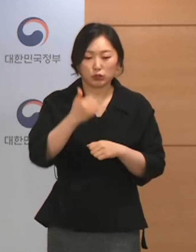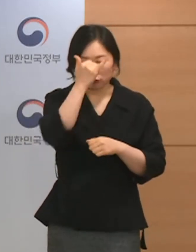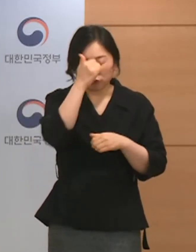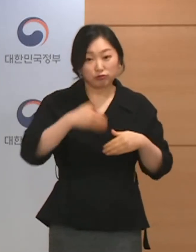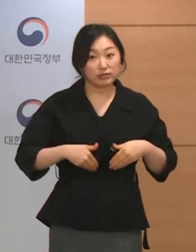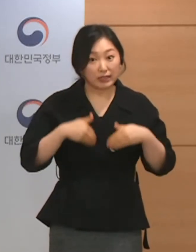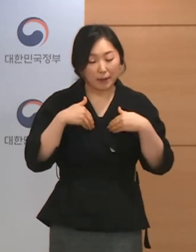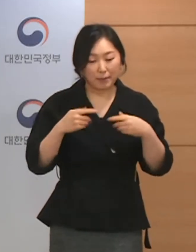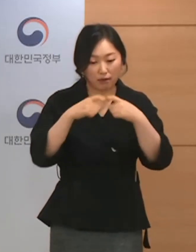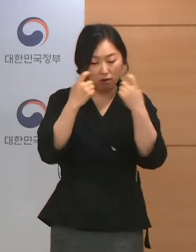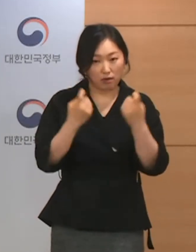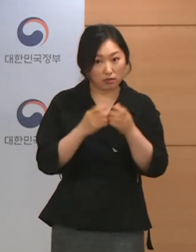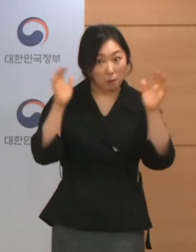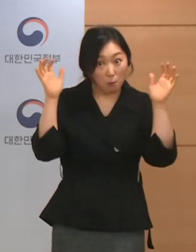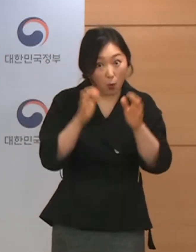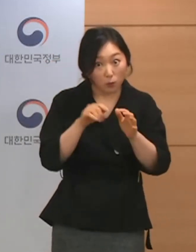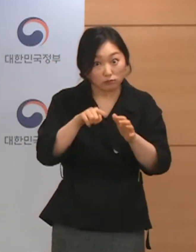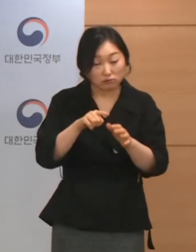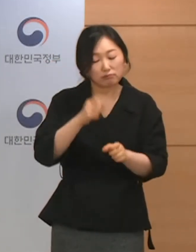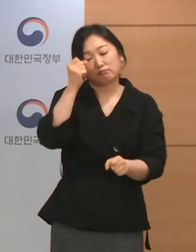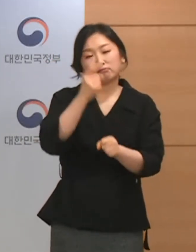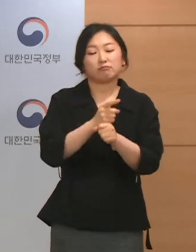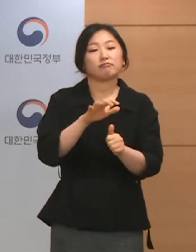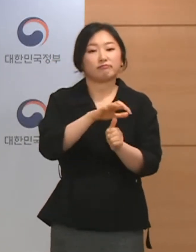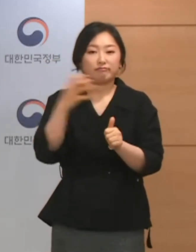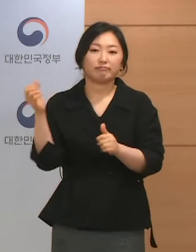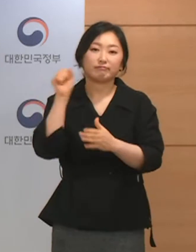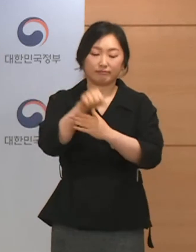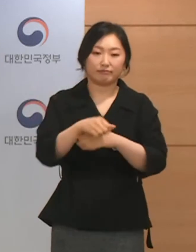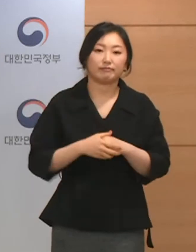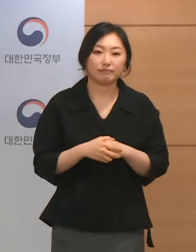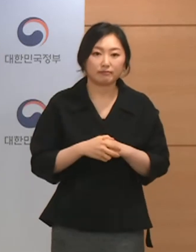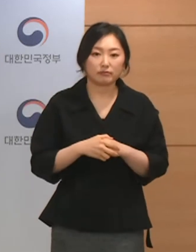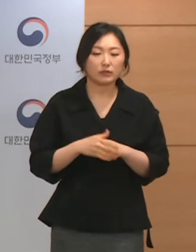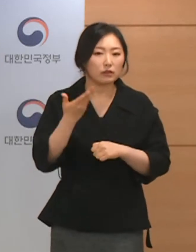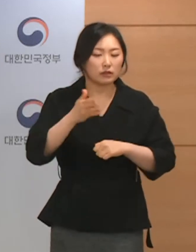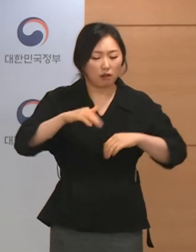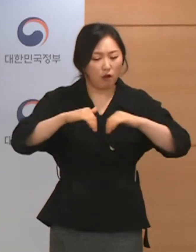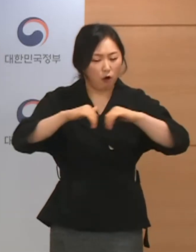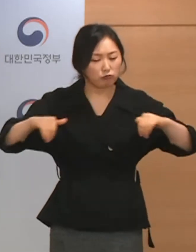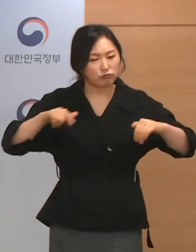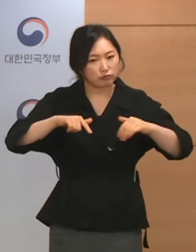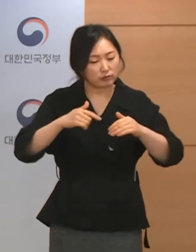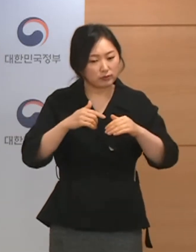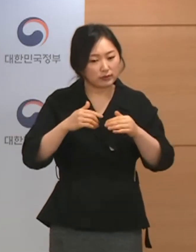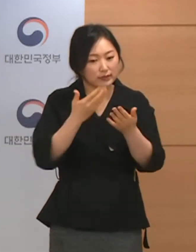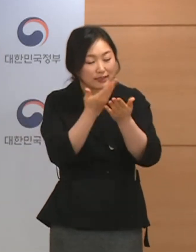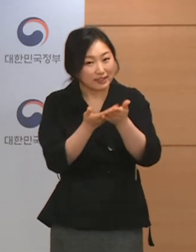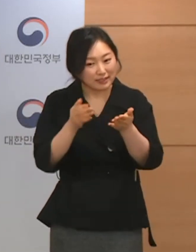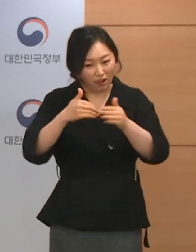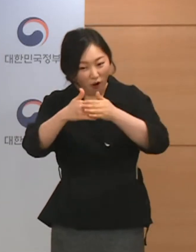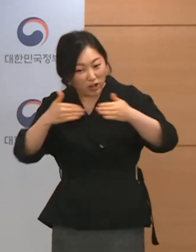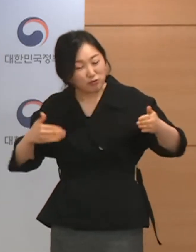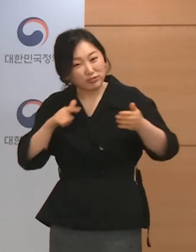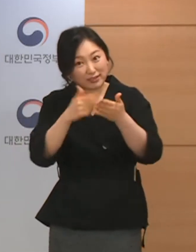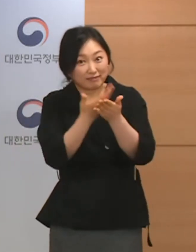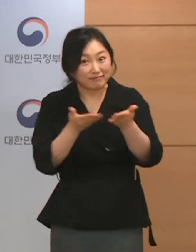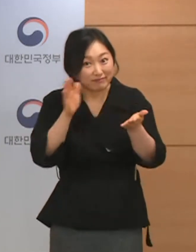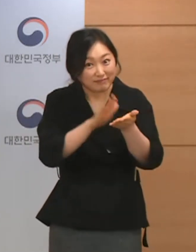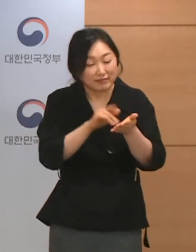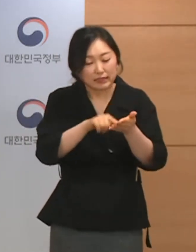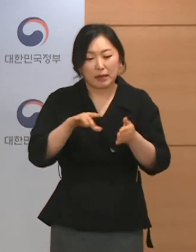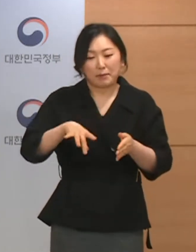사적 모임 제한을 바로 해제합니다. 다만 거리두기 개편안 시범 적용을 이미 하고 있었던